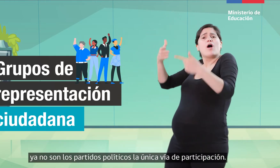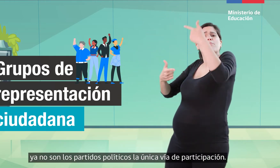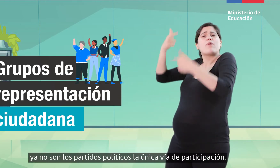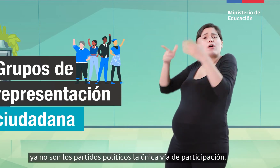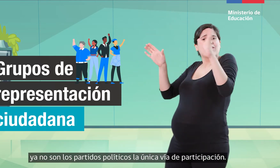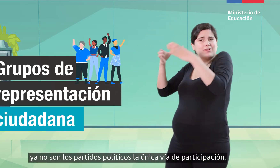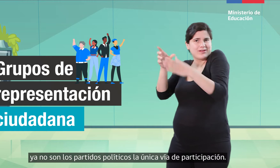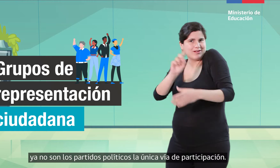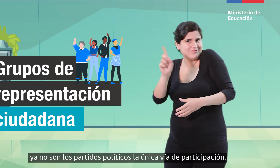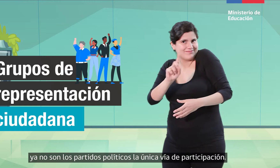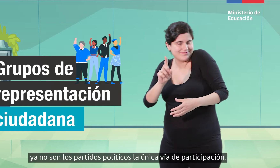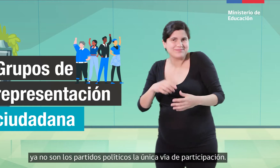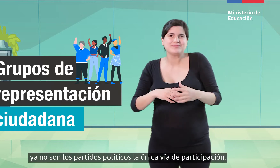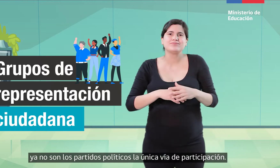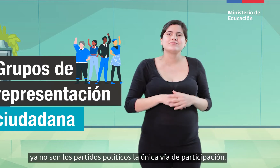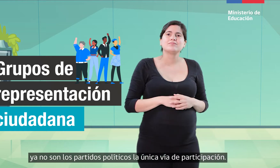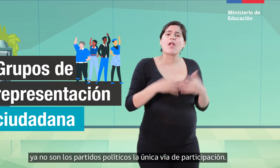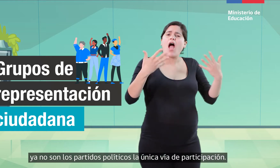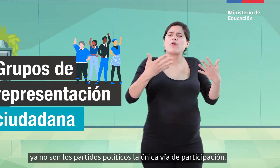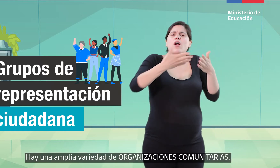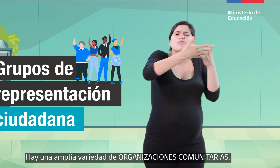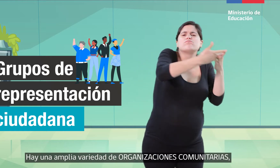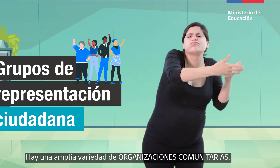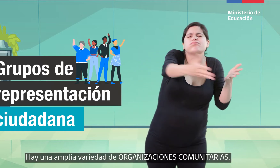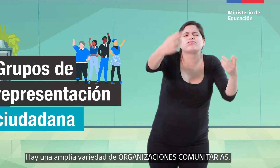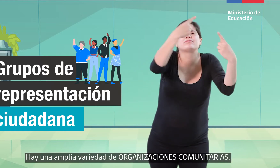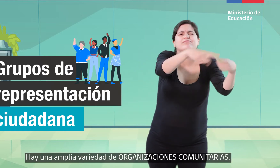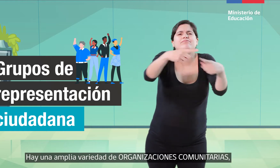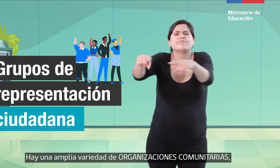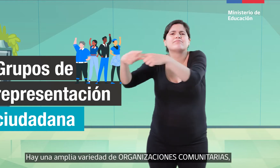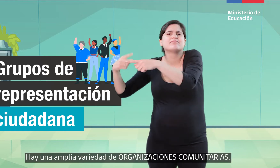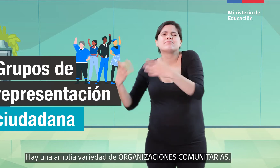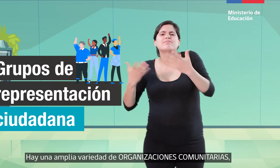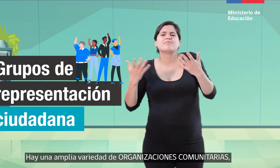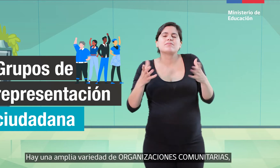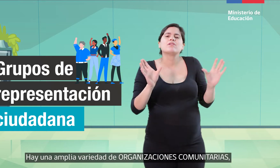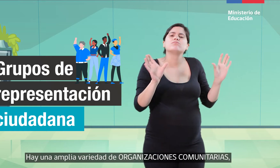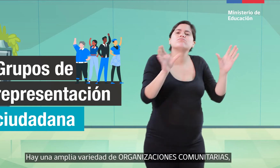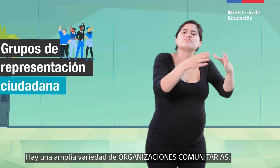la única vía de participación. Hay una amplia variedad de organizaciones comunitarias,